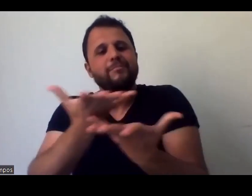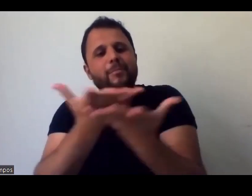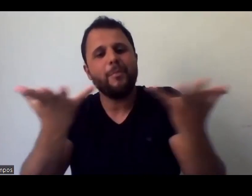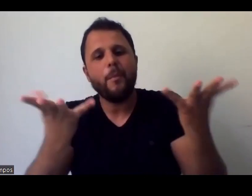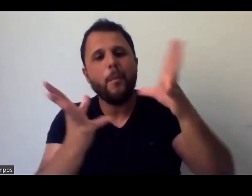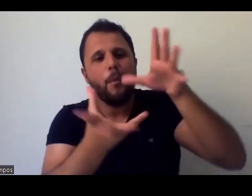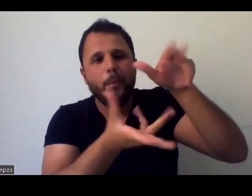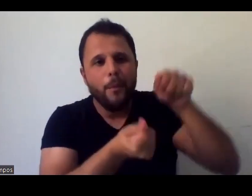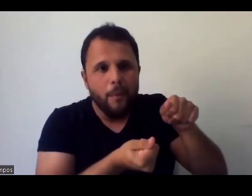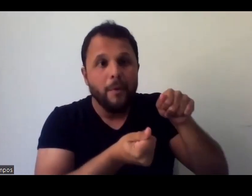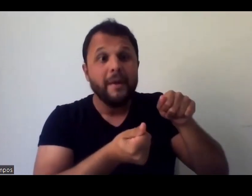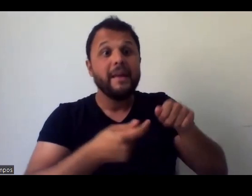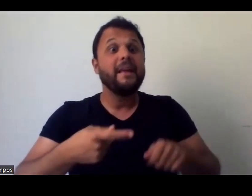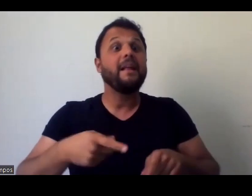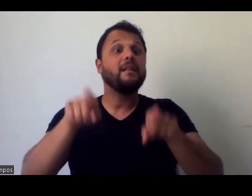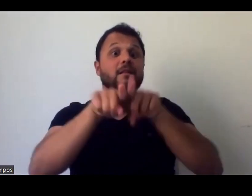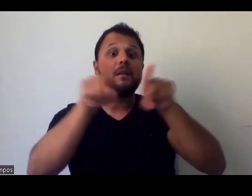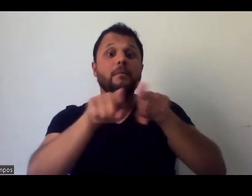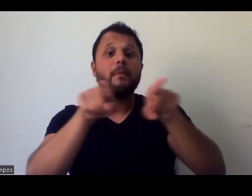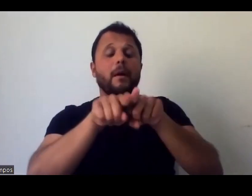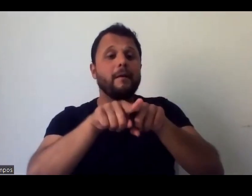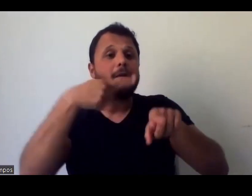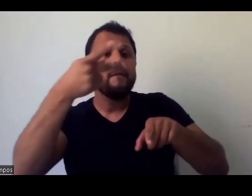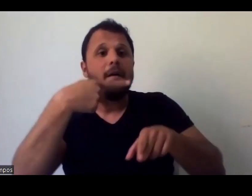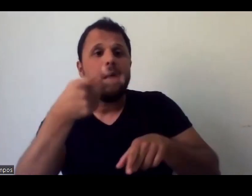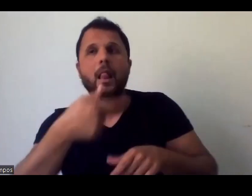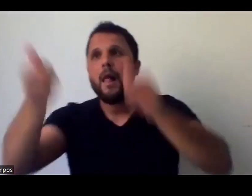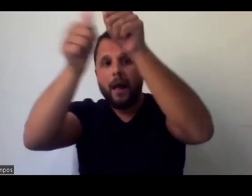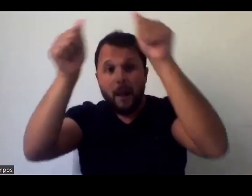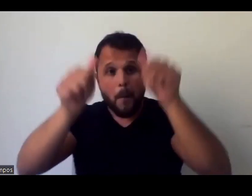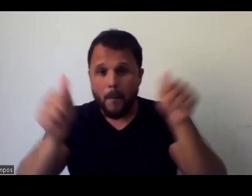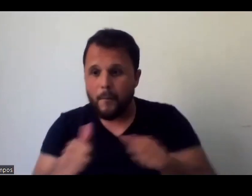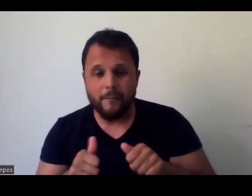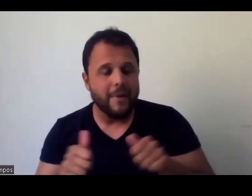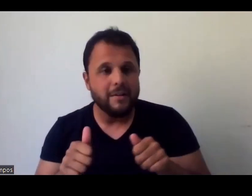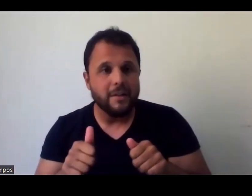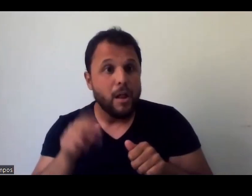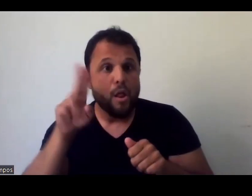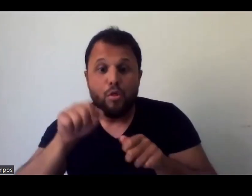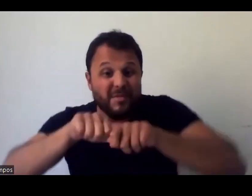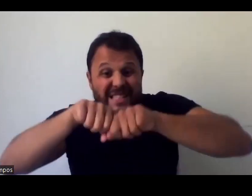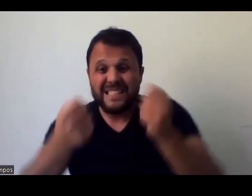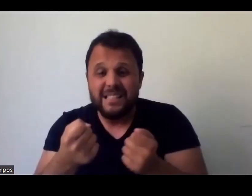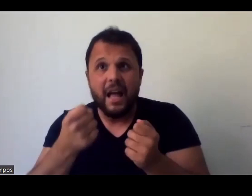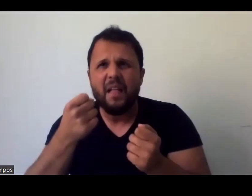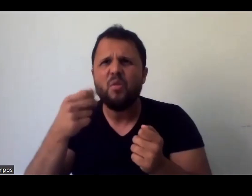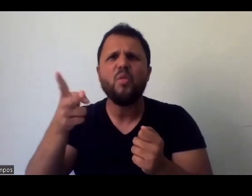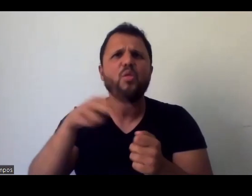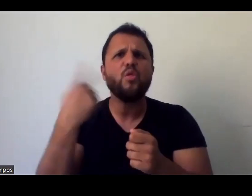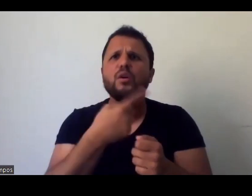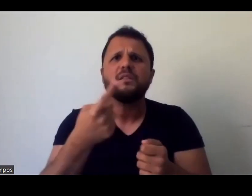coisa que é, abre aspas, a imagem é indivisível e inapreensível,